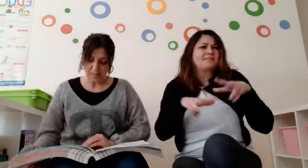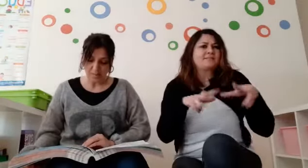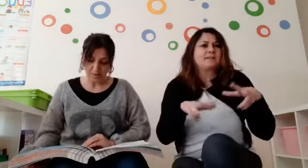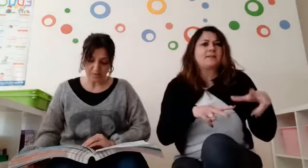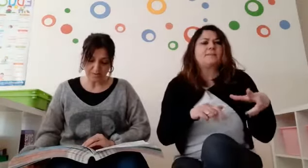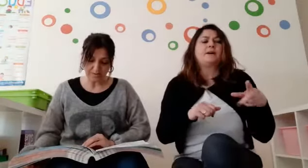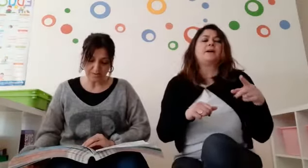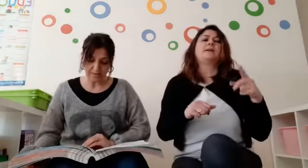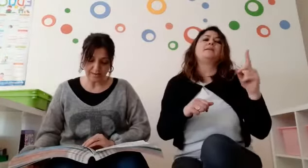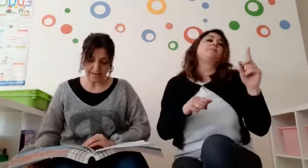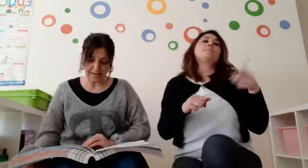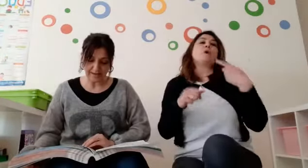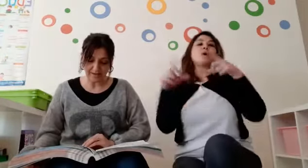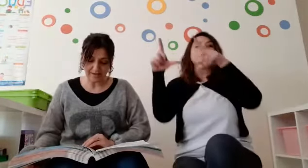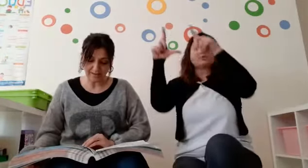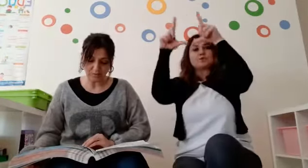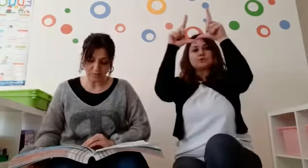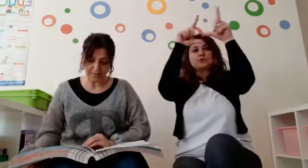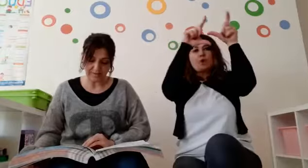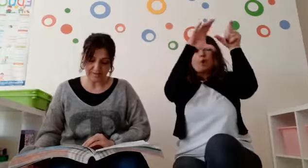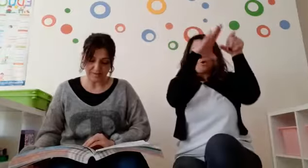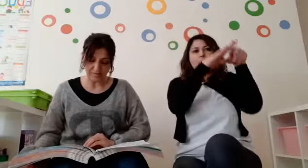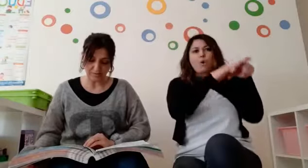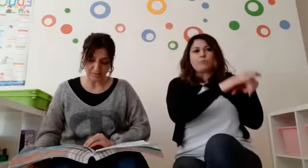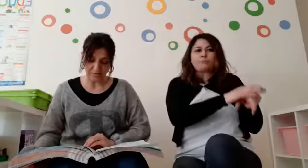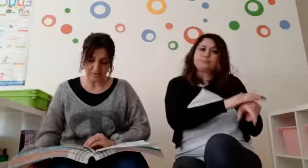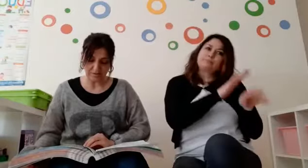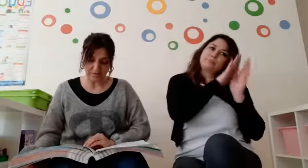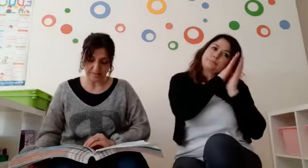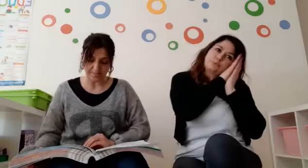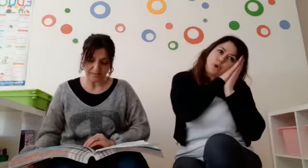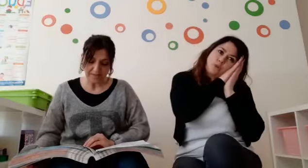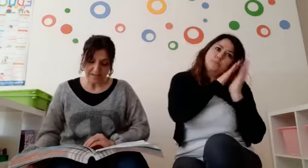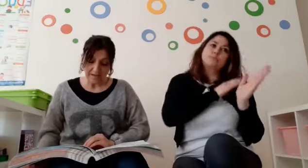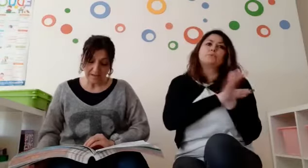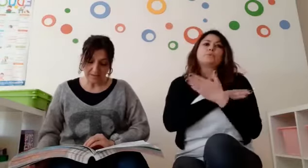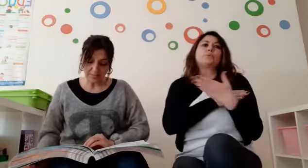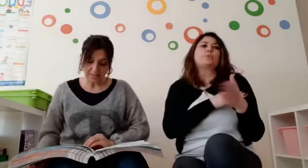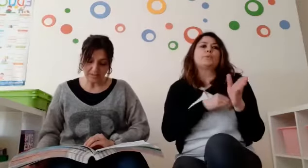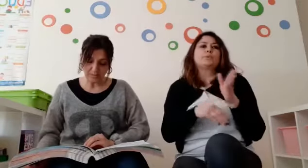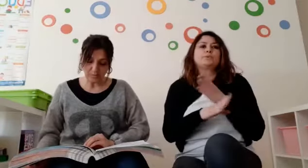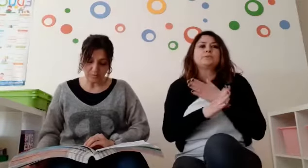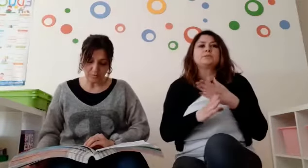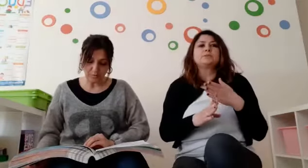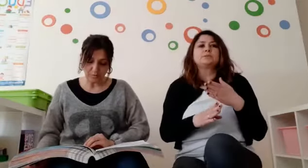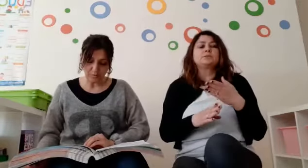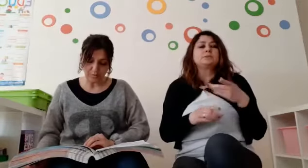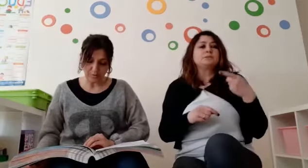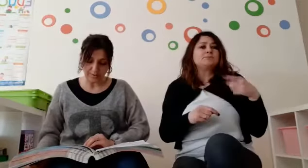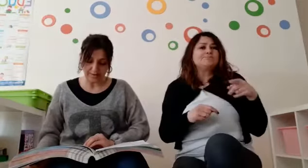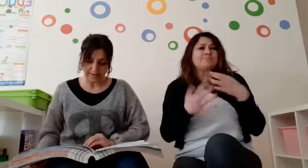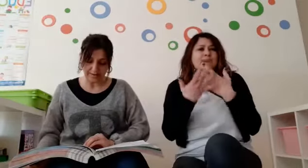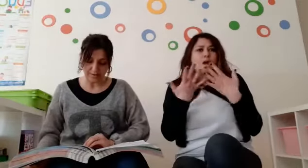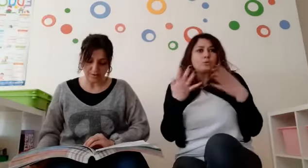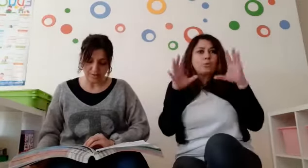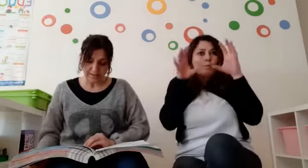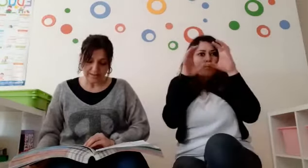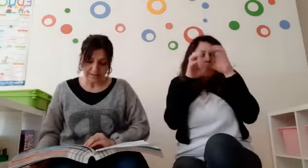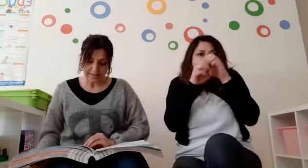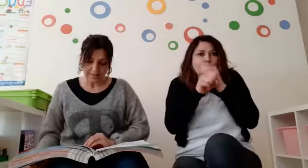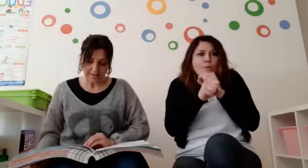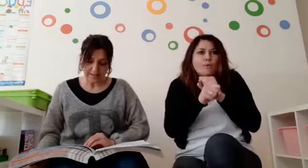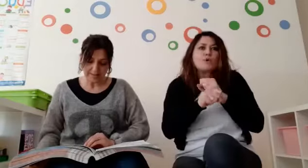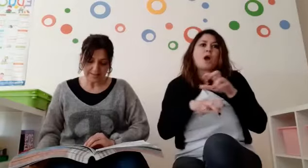Poi quando il sole calava tutti andavano a dormire. E nel prato buio, buio e nero,